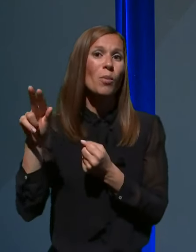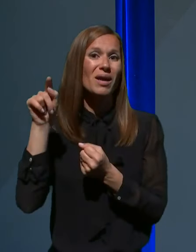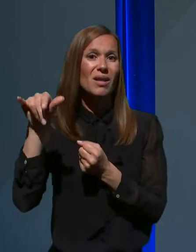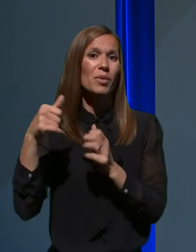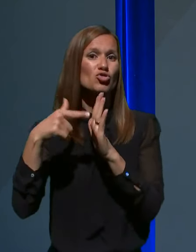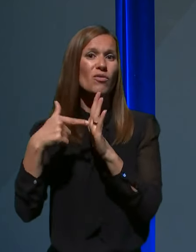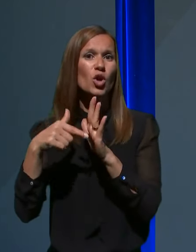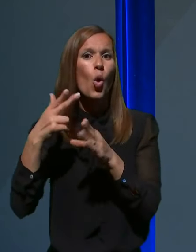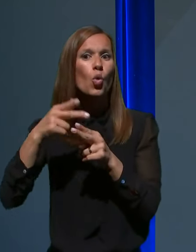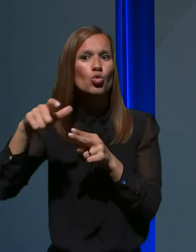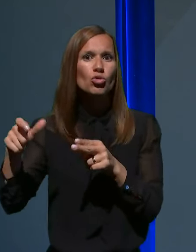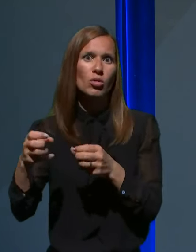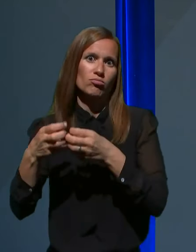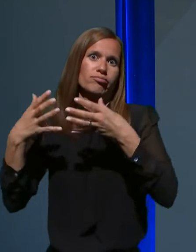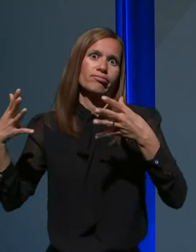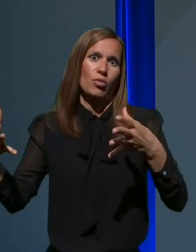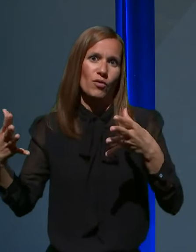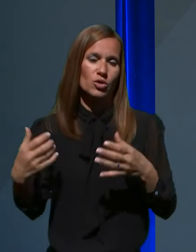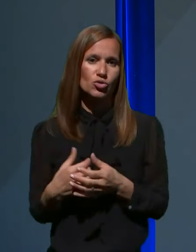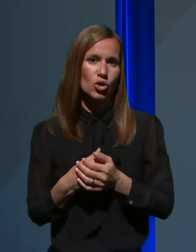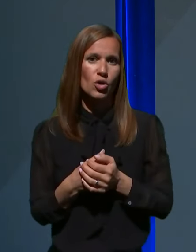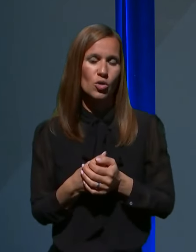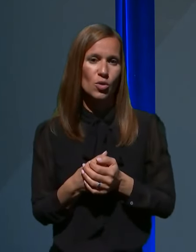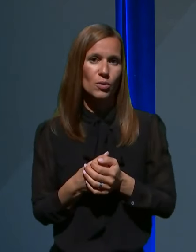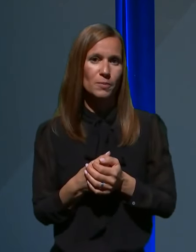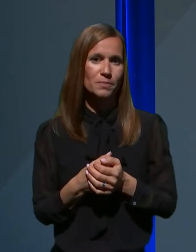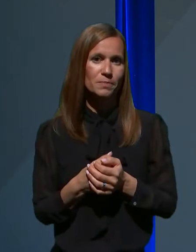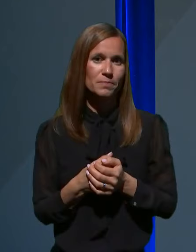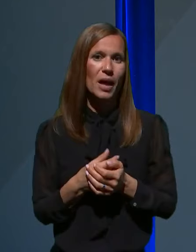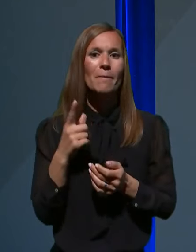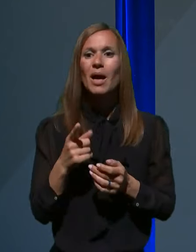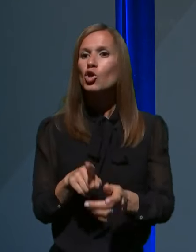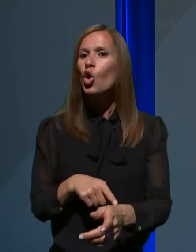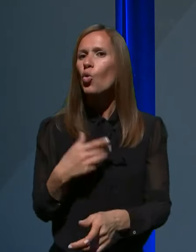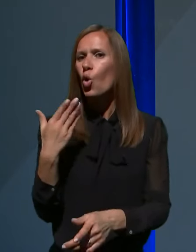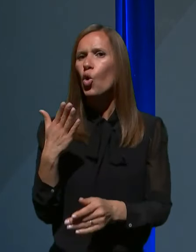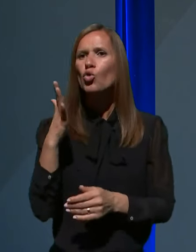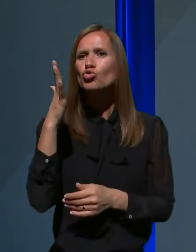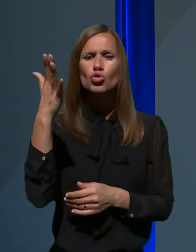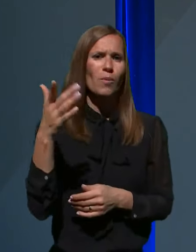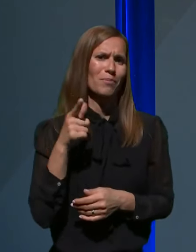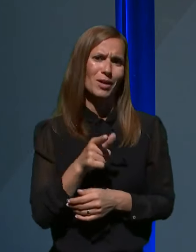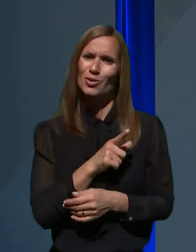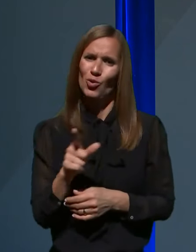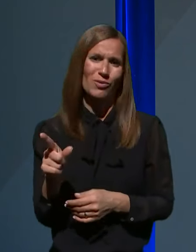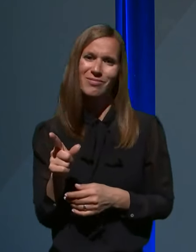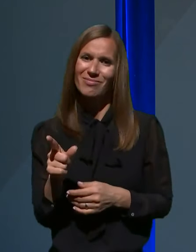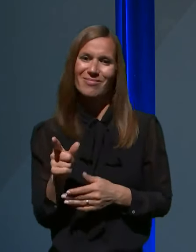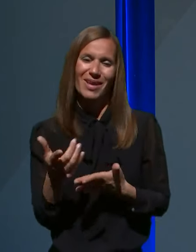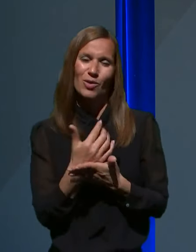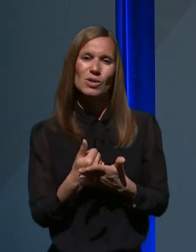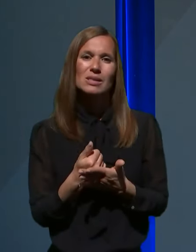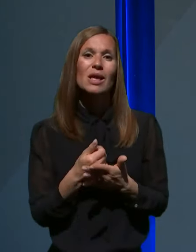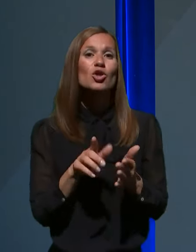močno poraslo. Dolgoročno pa seveda to ne pride v poštev. Dolgoročno bo treba sistem, predvsem na